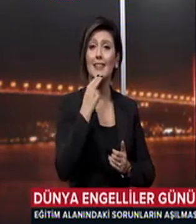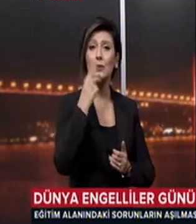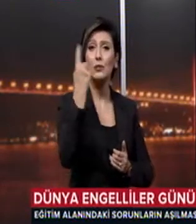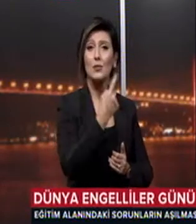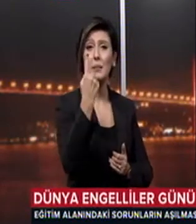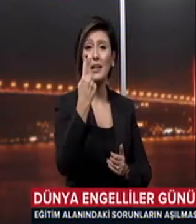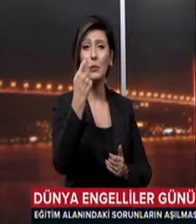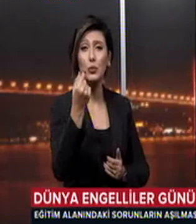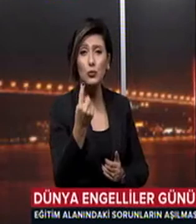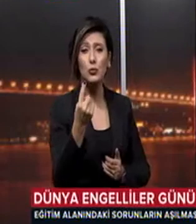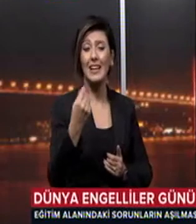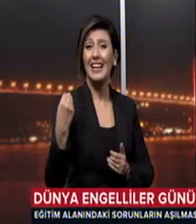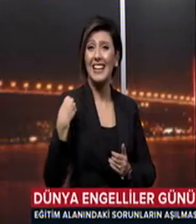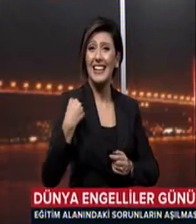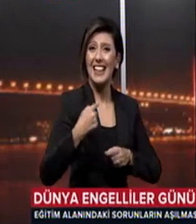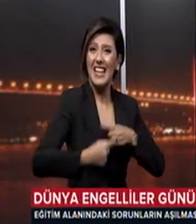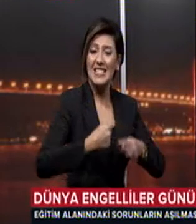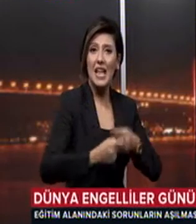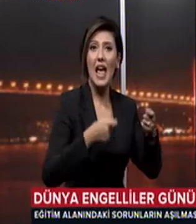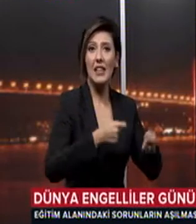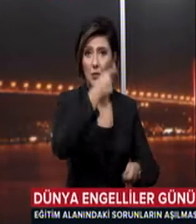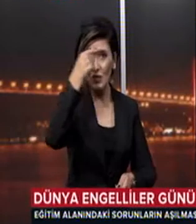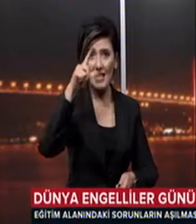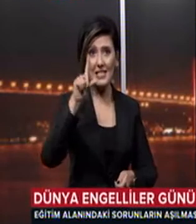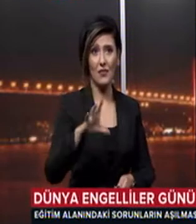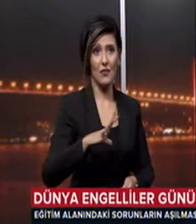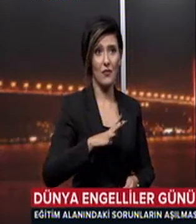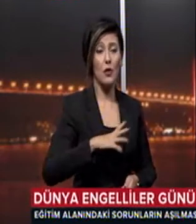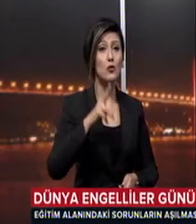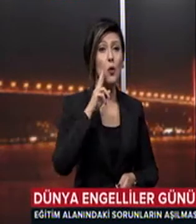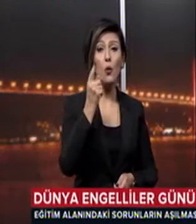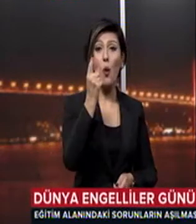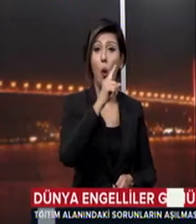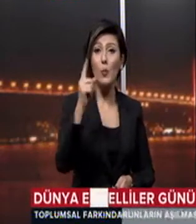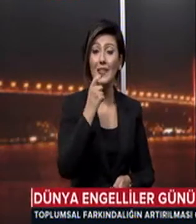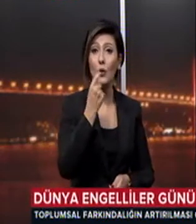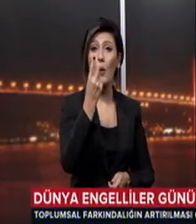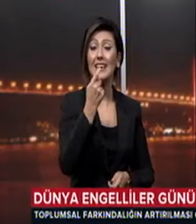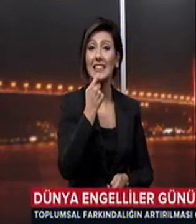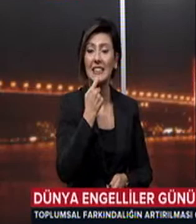Yeni nesillerse eğitimde şanslı Son 10 yılda, 12 yılda önemli mesafeler kat edildi